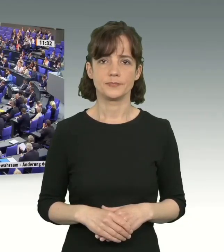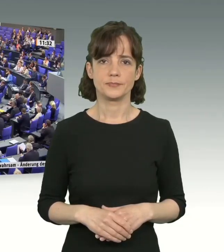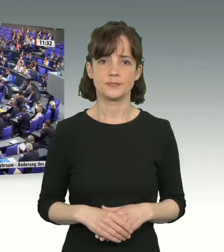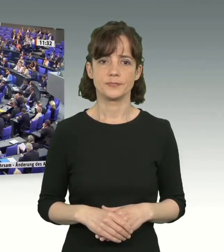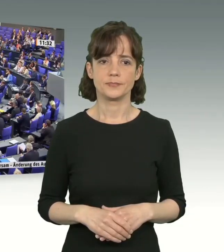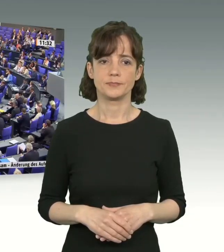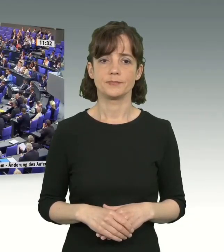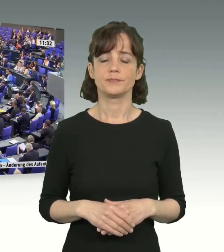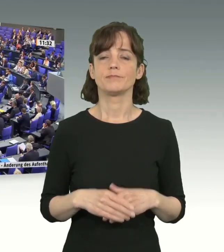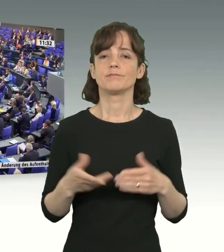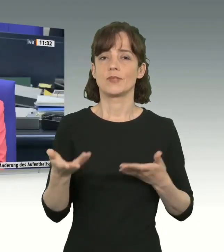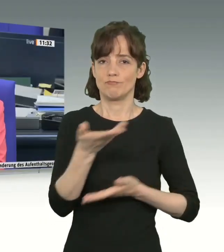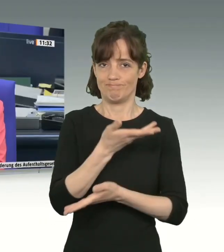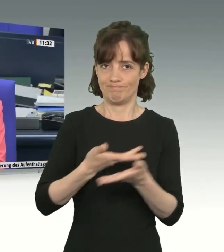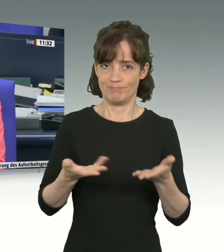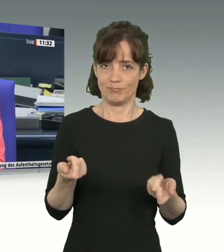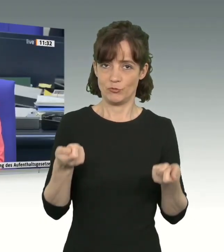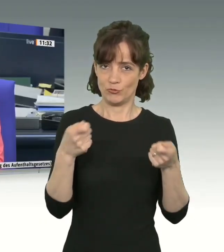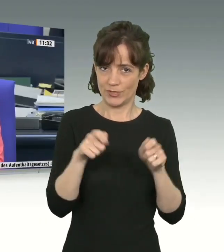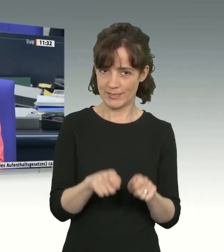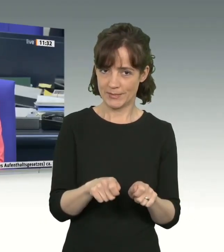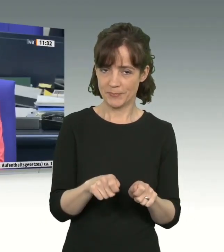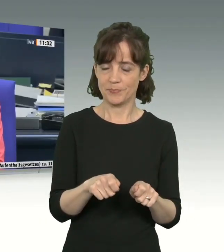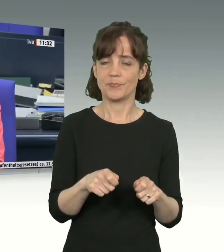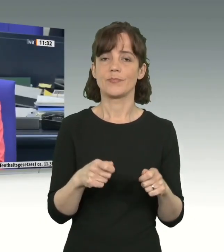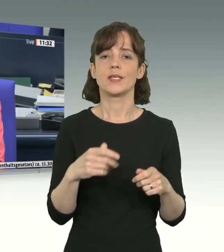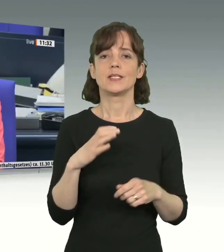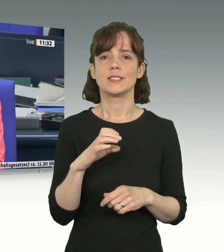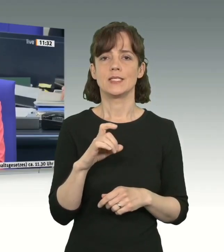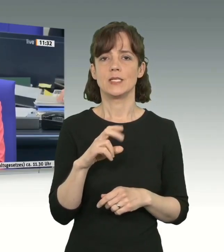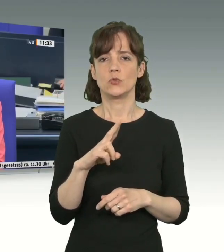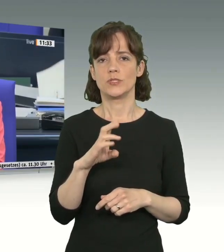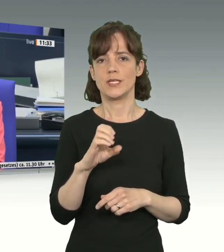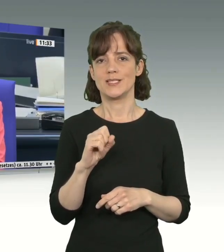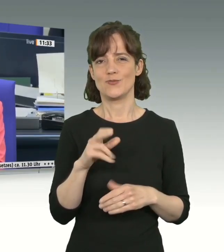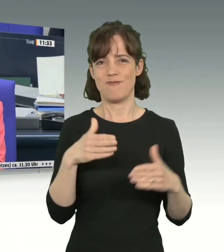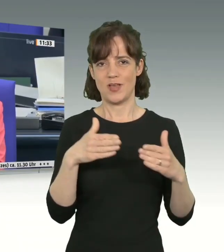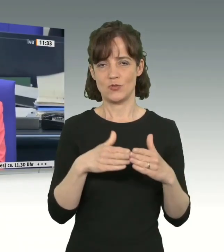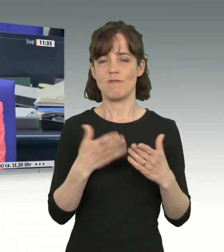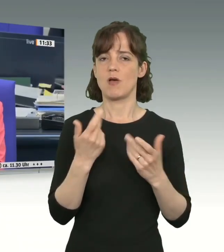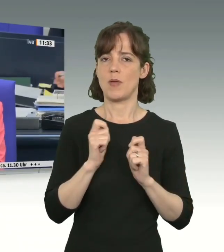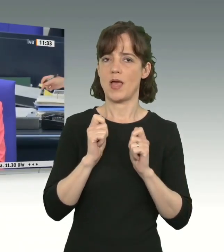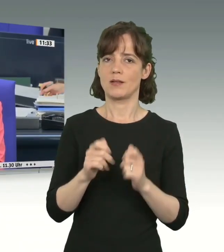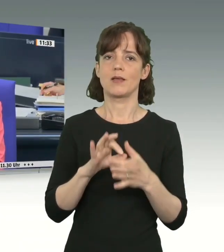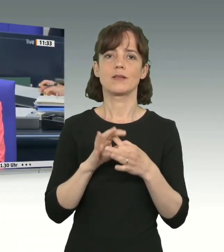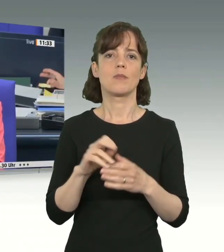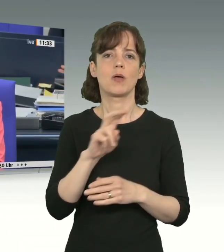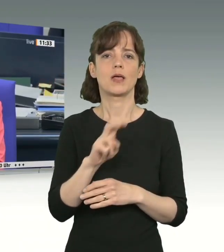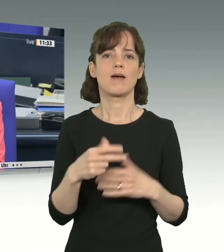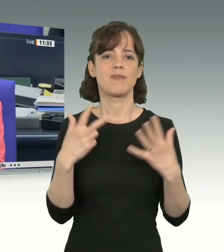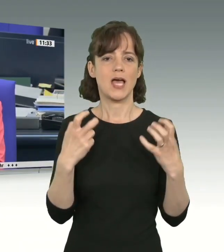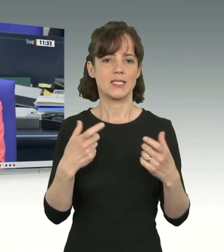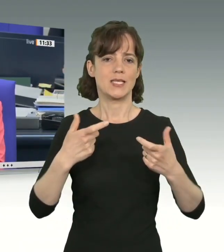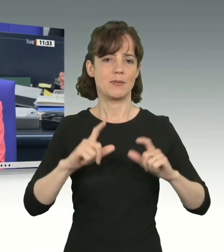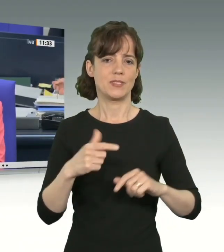Ich schließe die Aussprache. Die Fraktion der CDU-CSU hat beantragt, gemäß § 80 Absatz